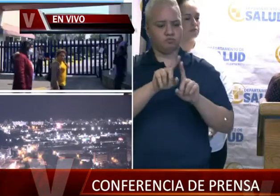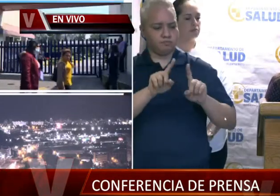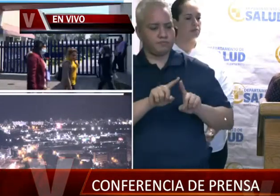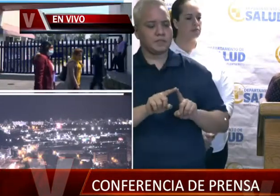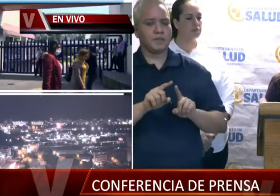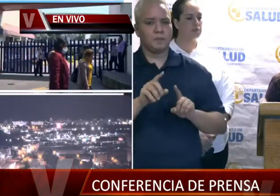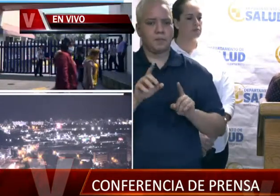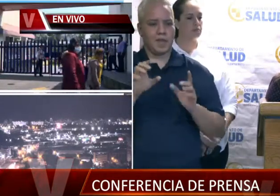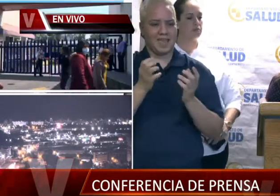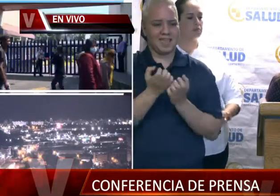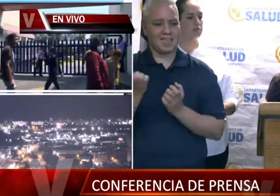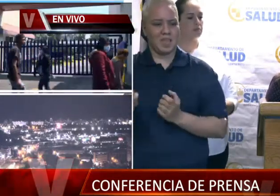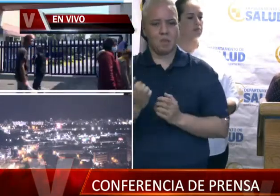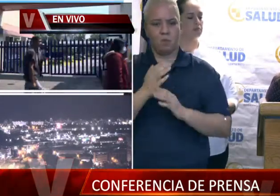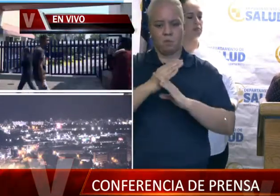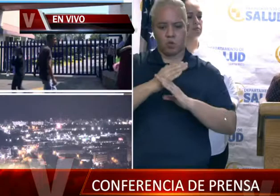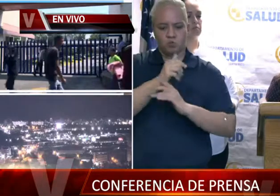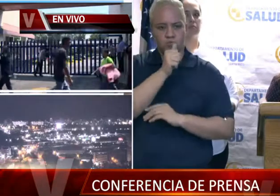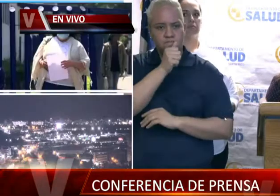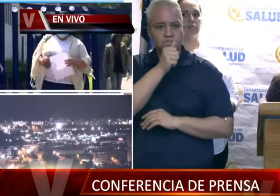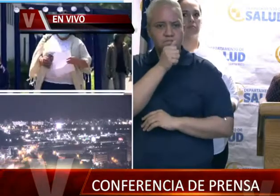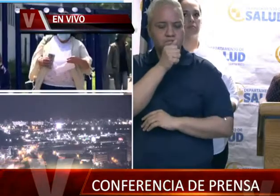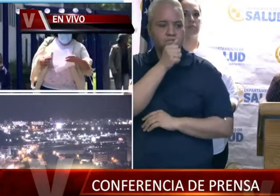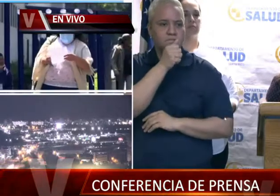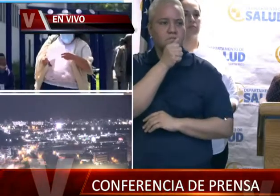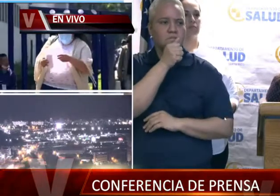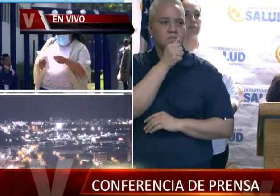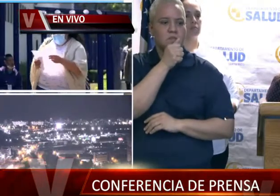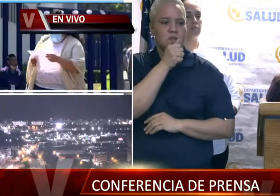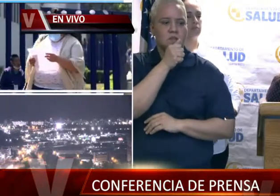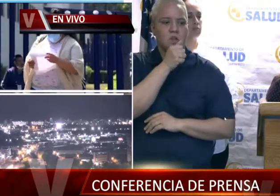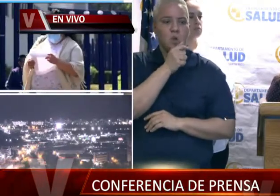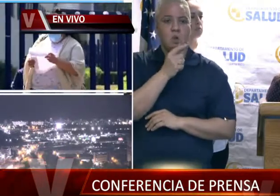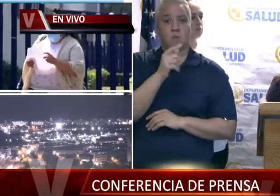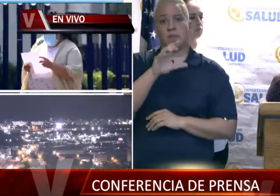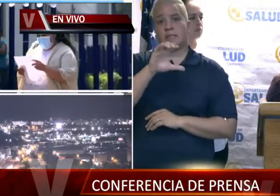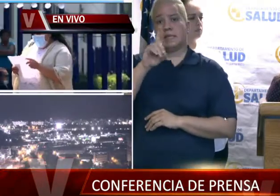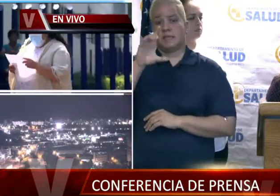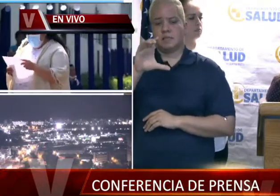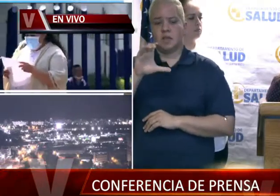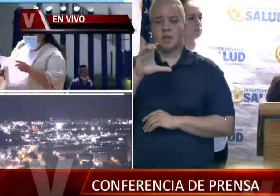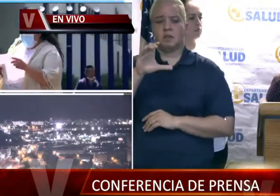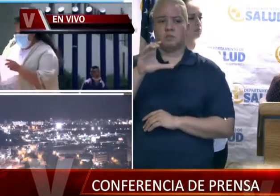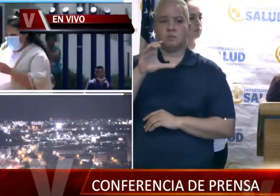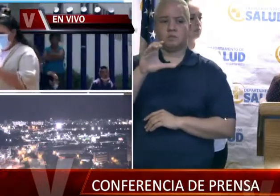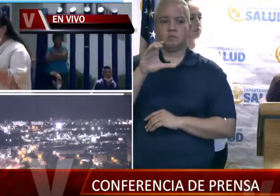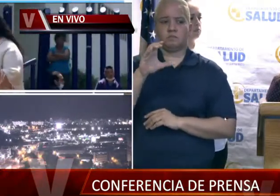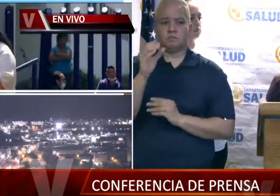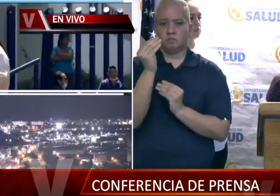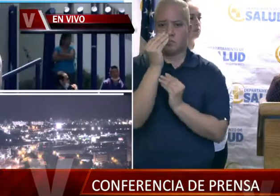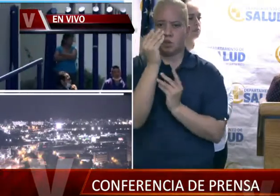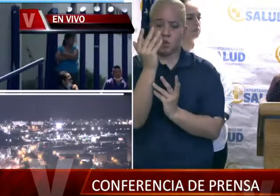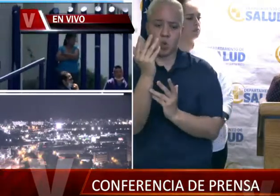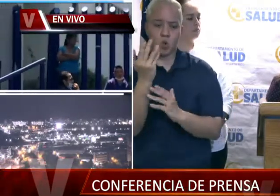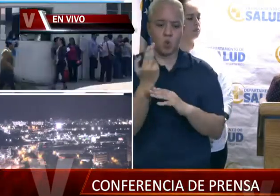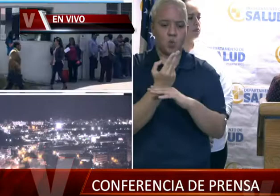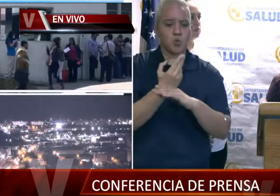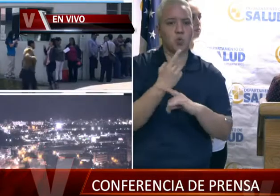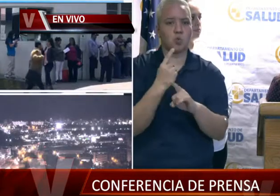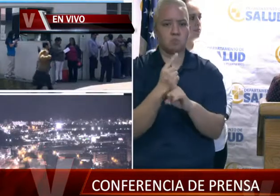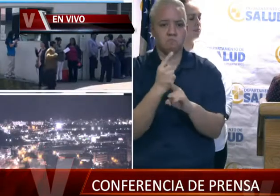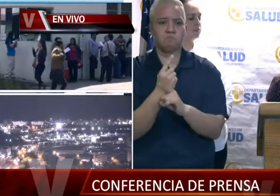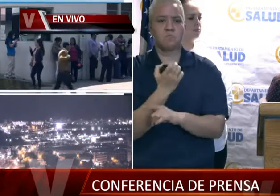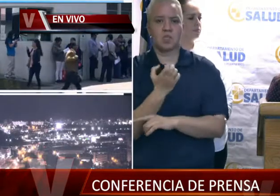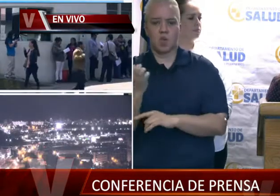de protección personal. En estos momentos, una vez el CDC también libera ciertas guías del buen uso de los equipos y cómo ellos